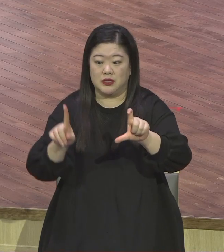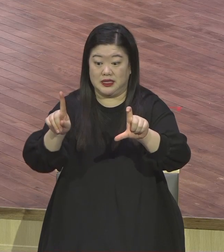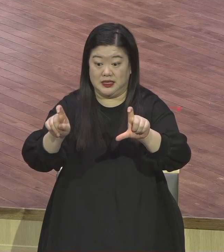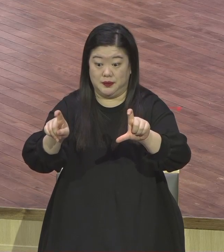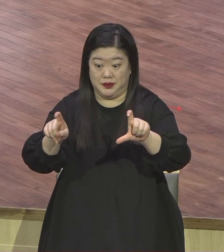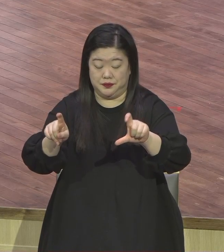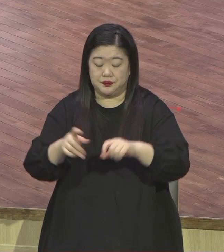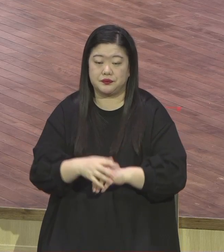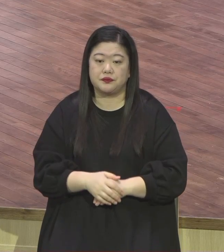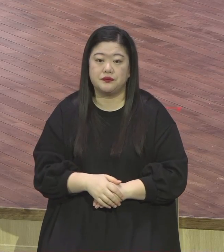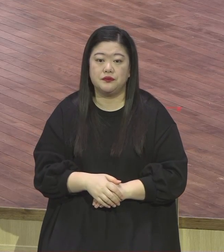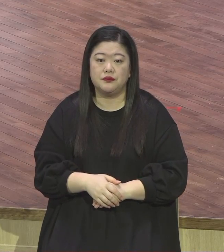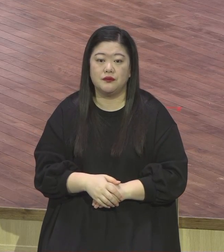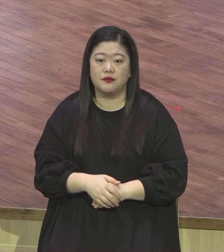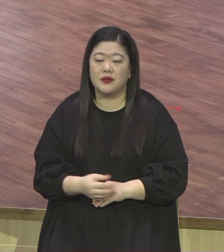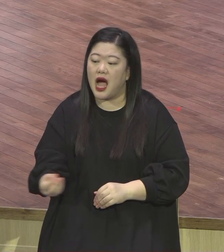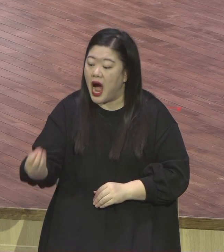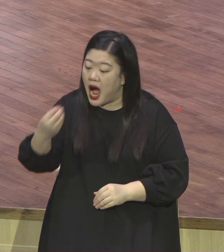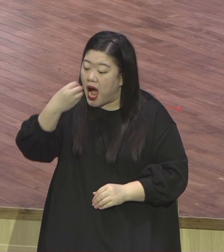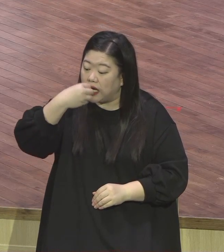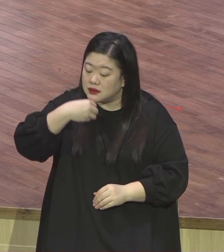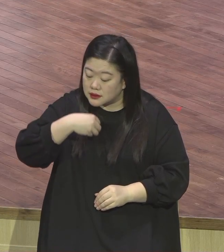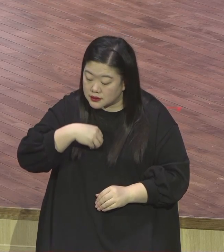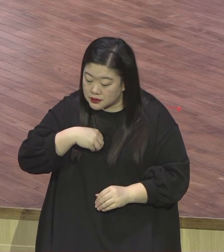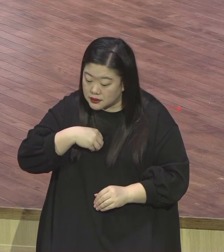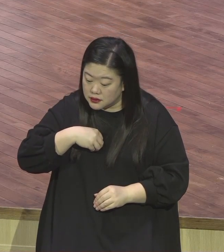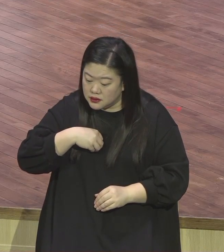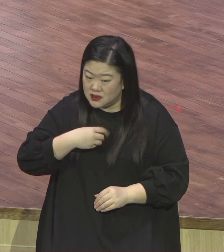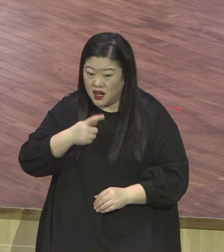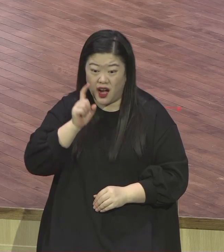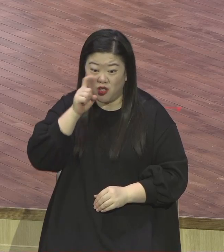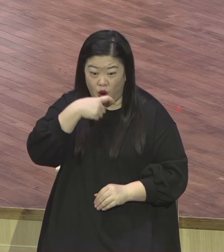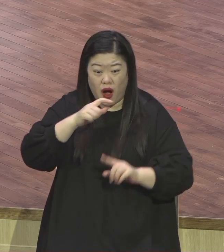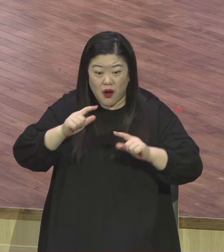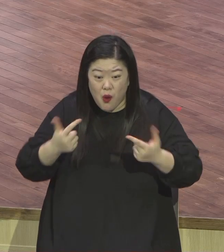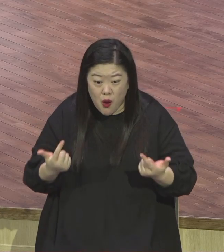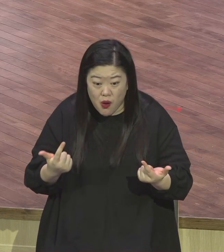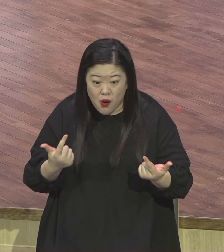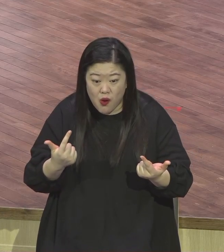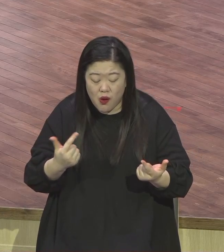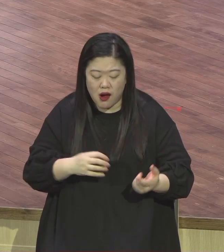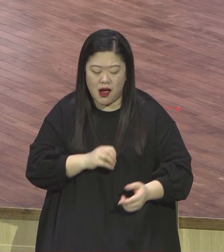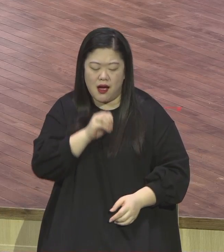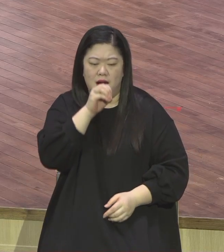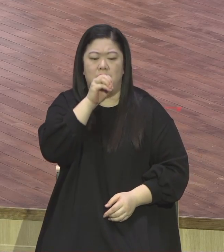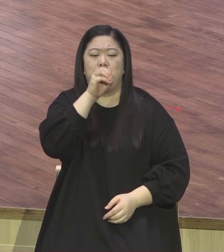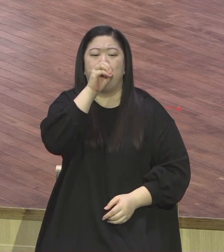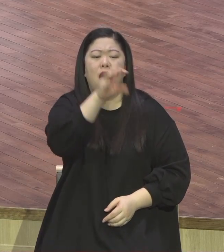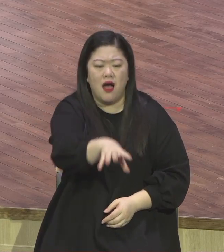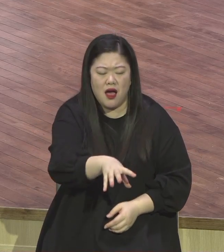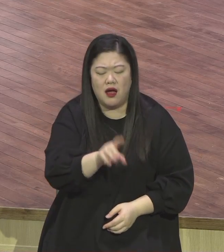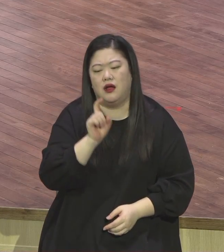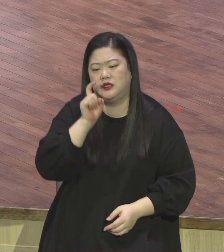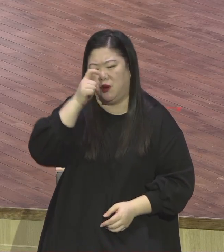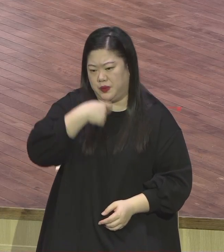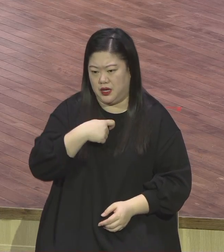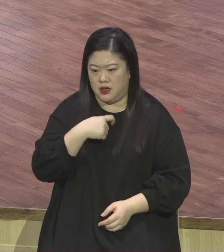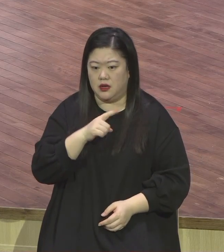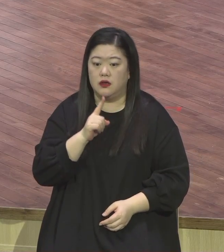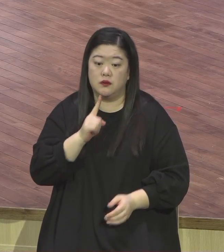사람을 더럽게 하는 것이 아니라 입에서 나오는 그것이 사람을 더럽게 하는 것이니라 중요한